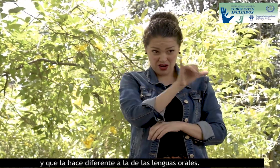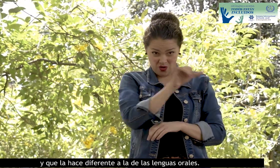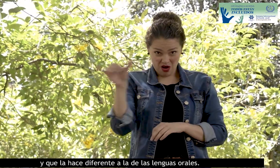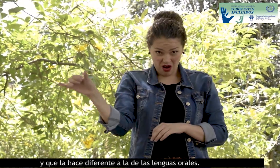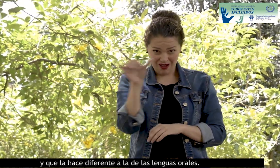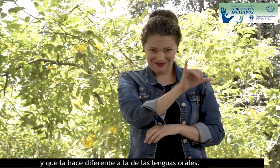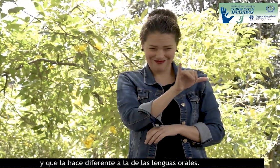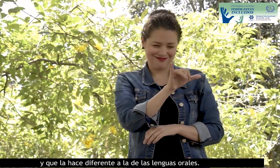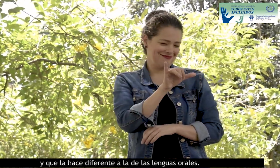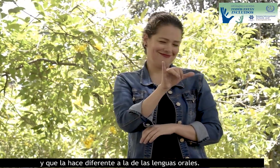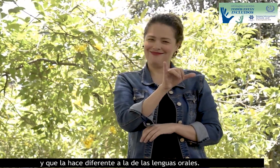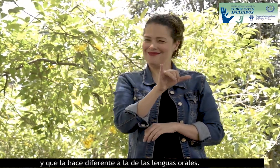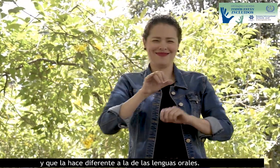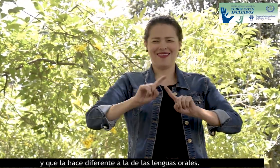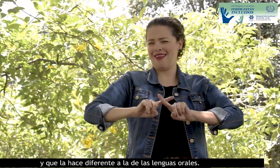hace diferente a la de las lenguas orales.